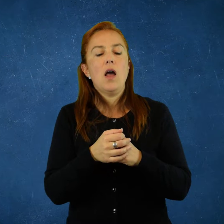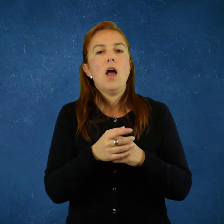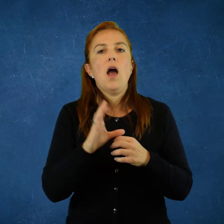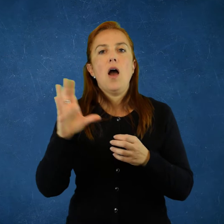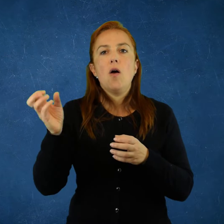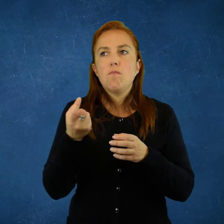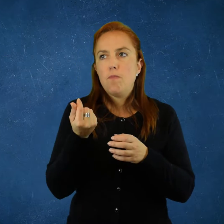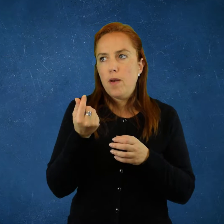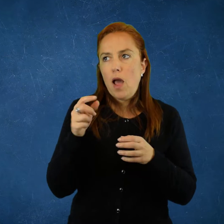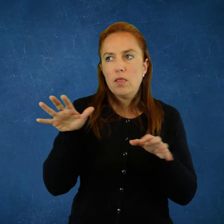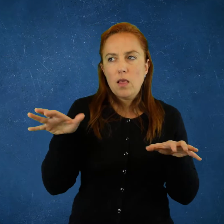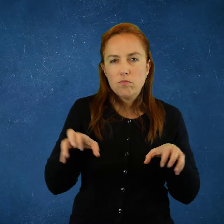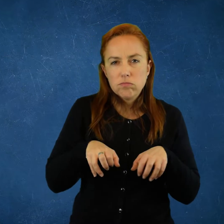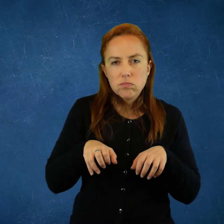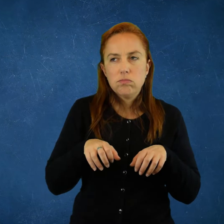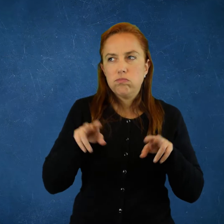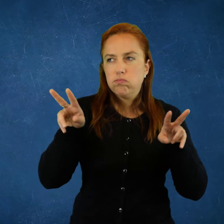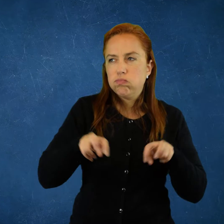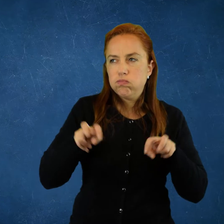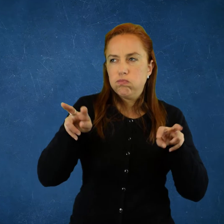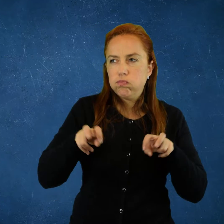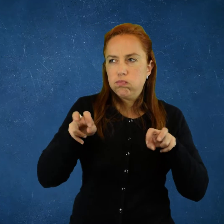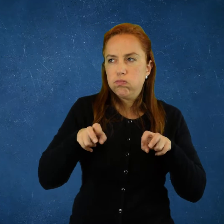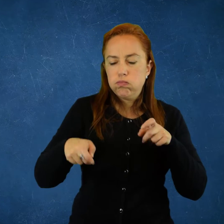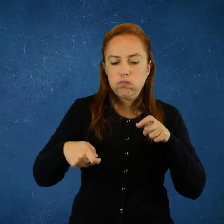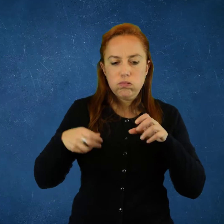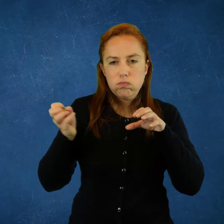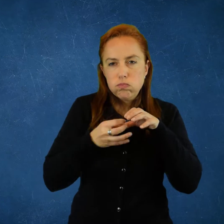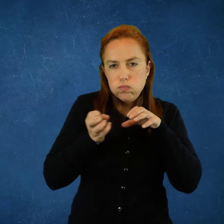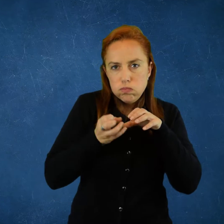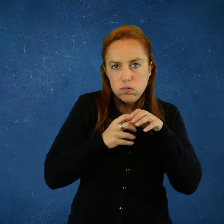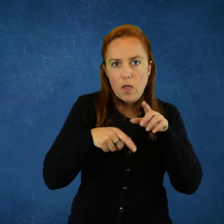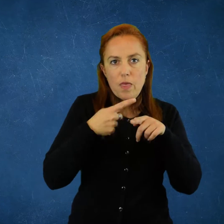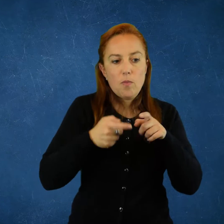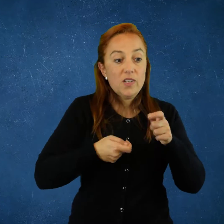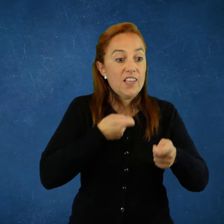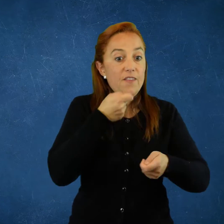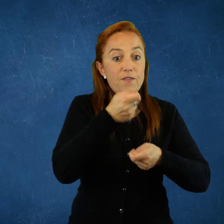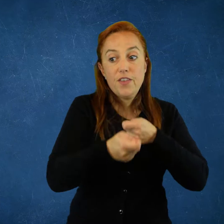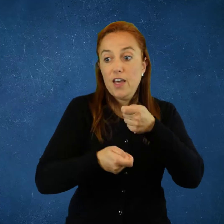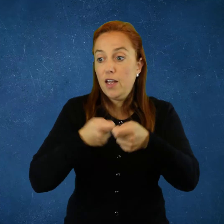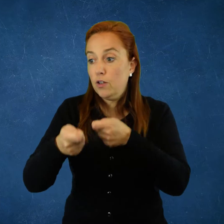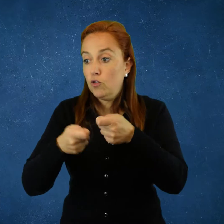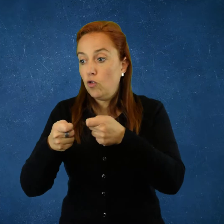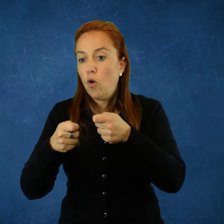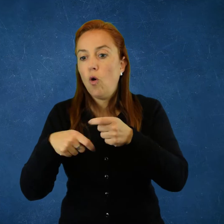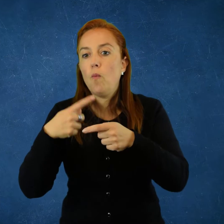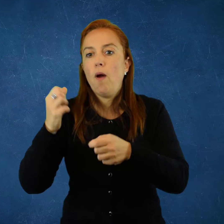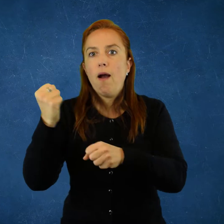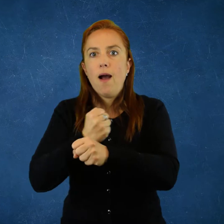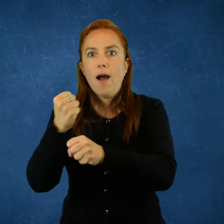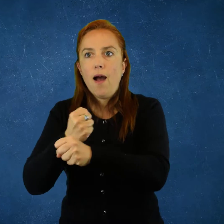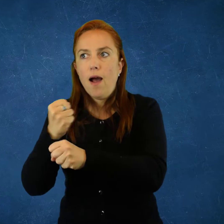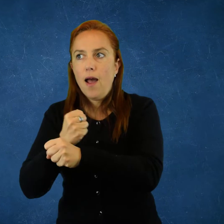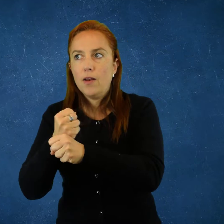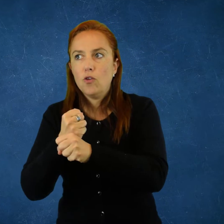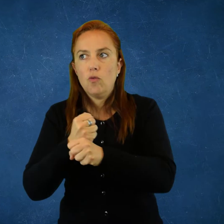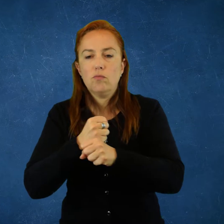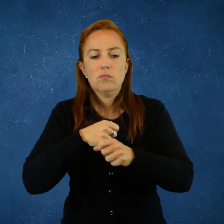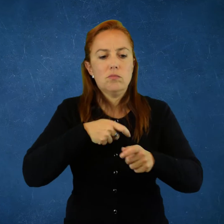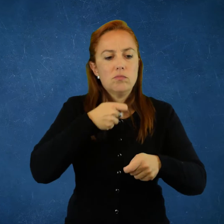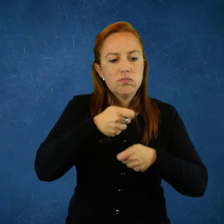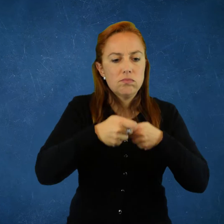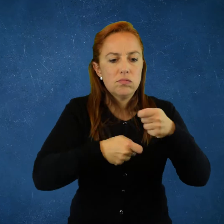señalábamos, bueno, acumulo, gano, reinvierto, vuelvo a ganar, acumulo, gano, reinvierto, lo que voy haciendo es